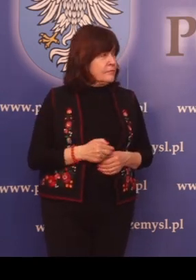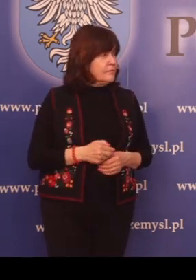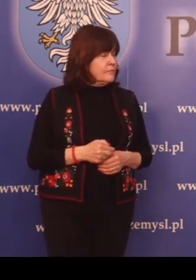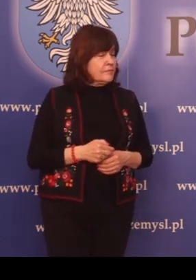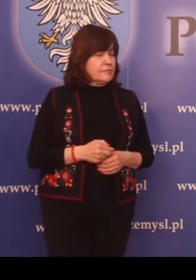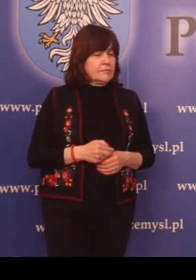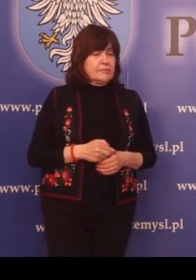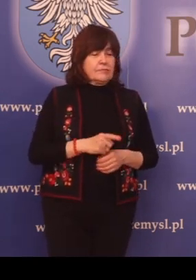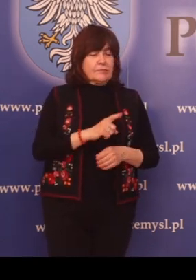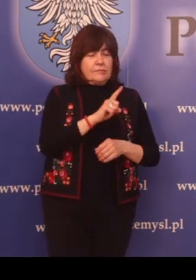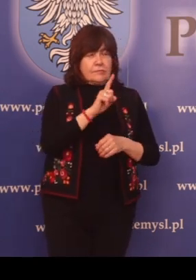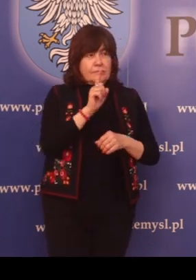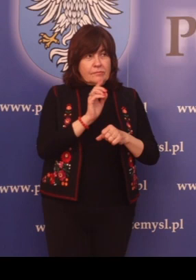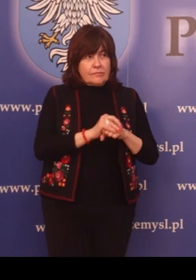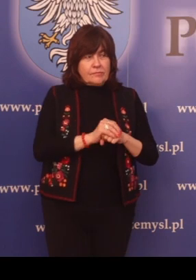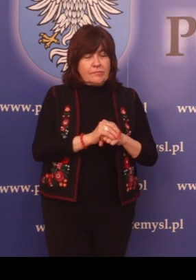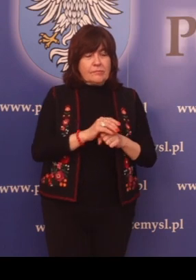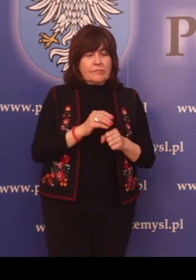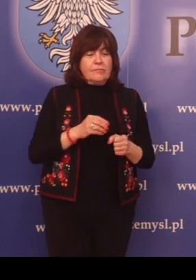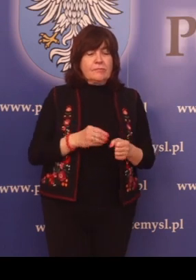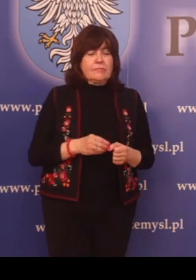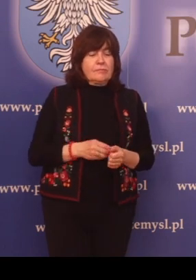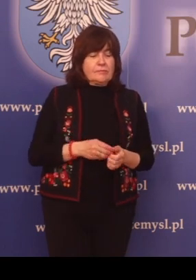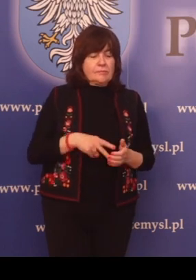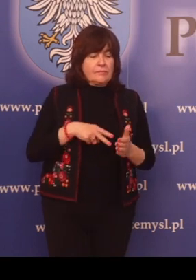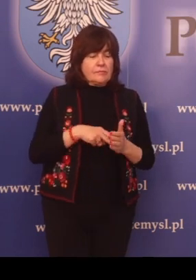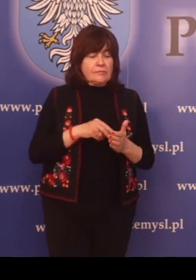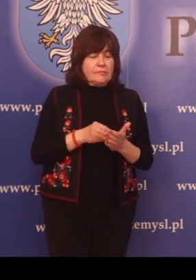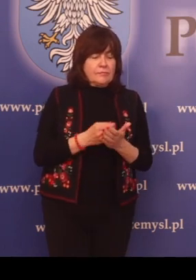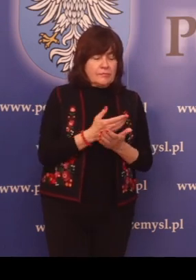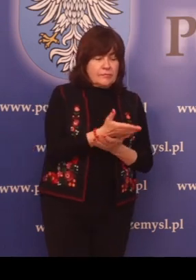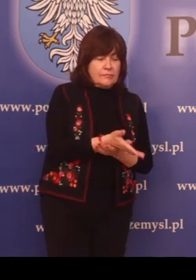Zatwierdzanie dokumentacji geologicznych.